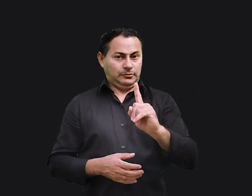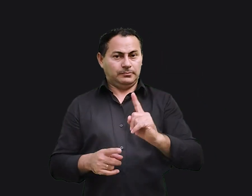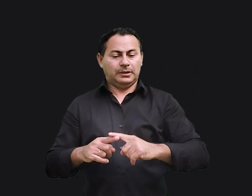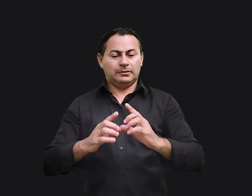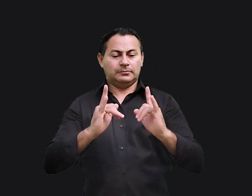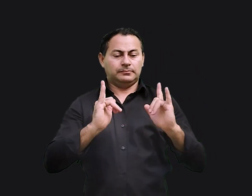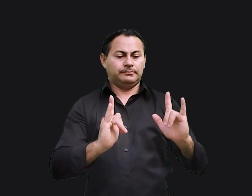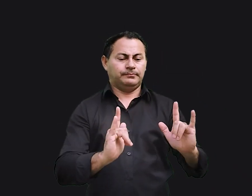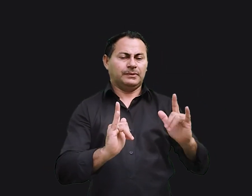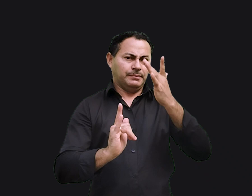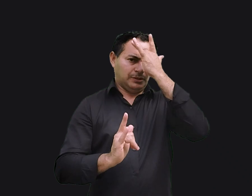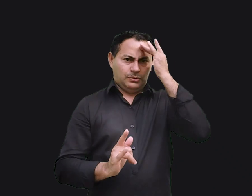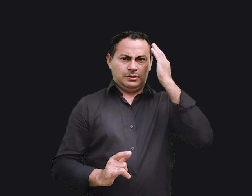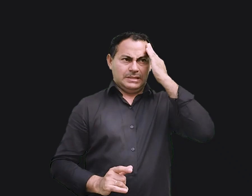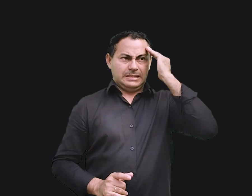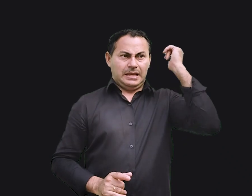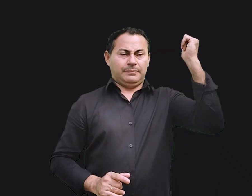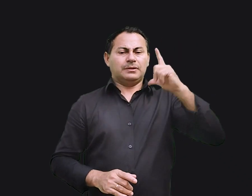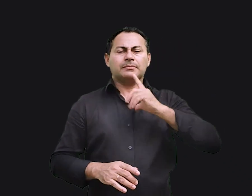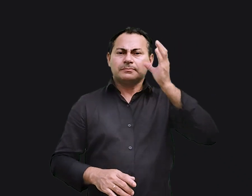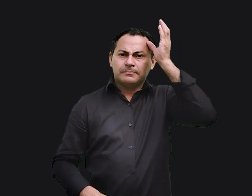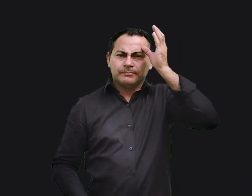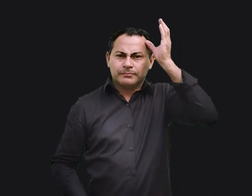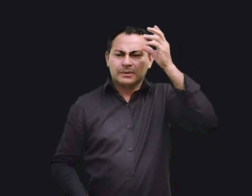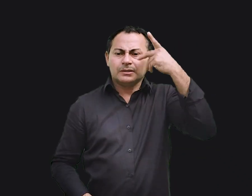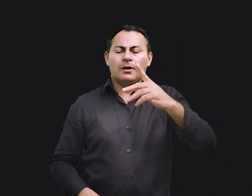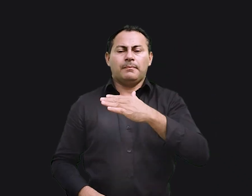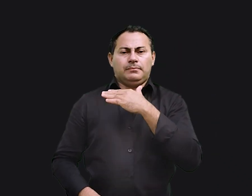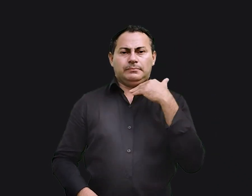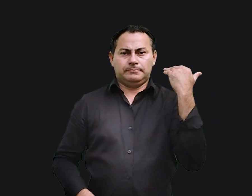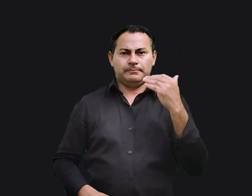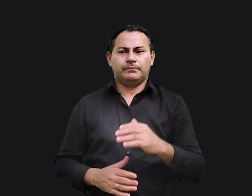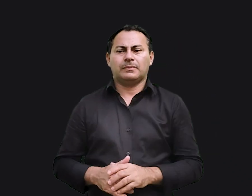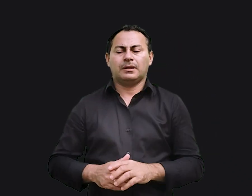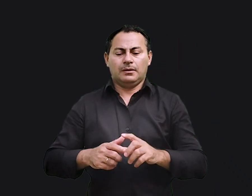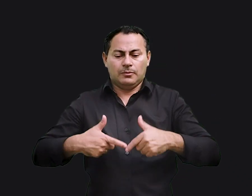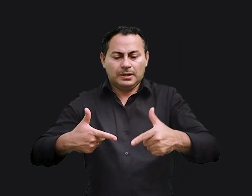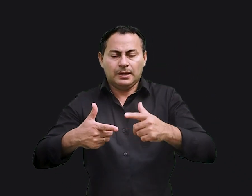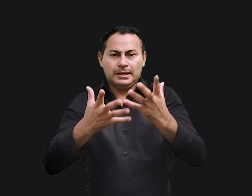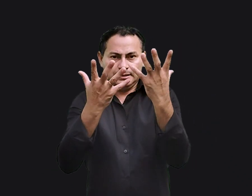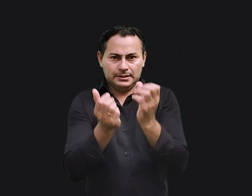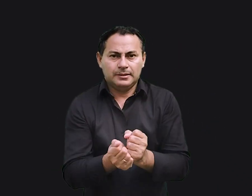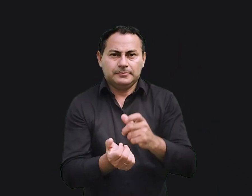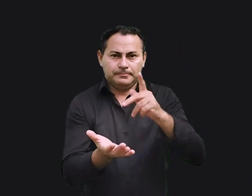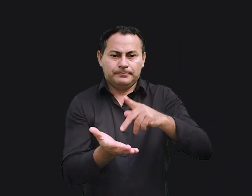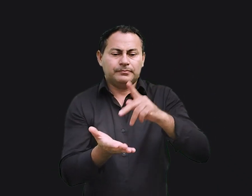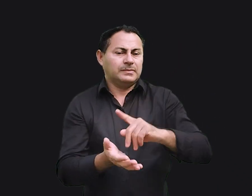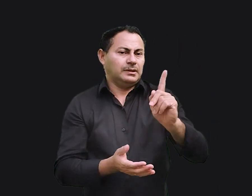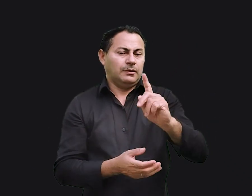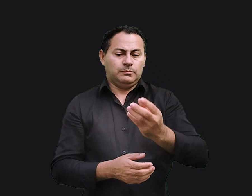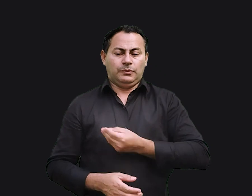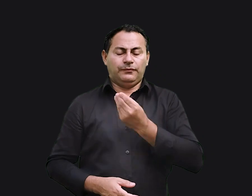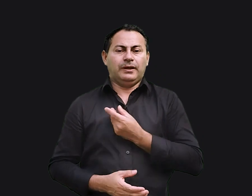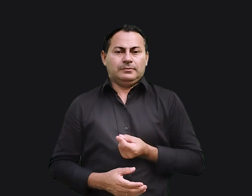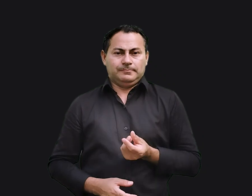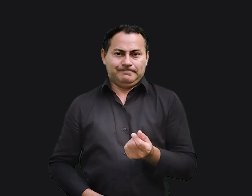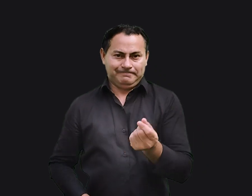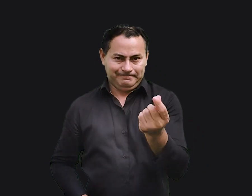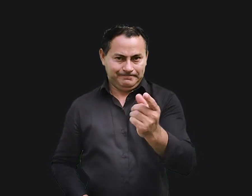Em um velório, o homem sábio fica mais consciente de sua mortalidade e é forçado a aceitar a realidade de que não vai viver para sempre